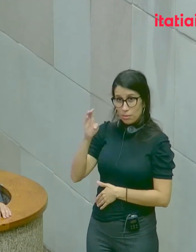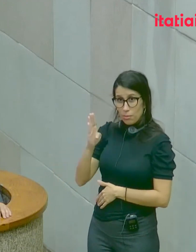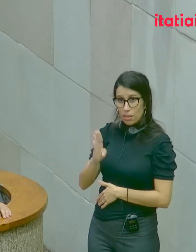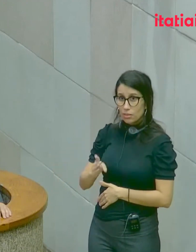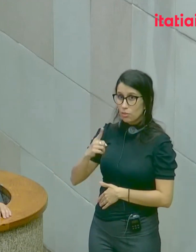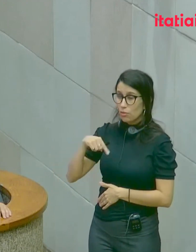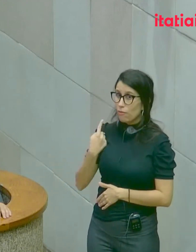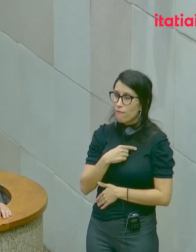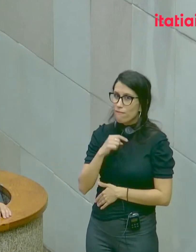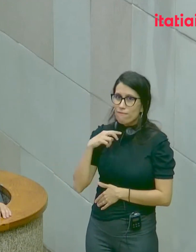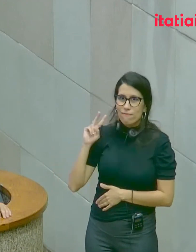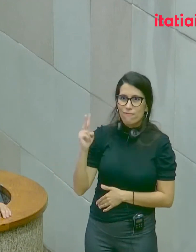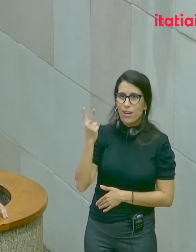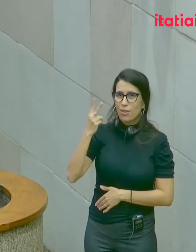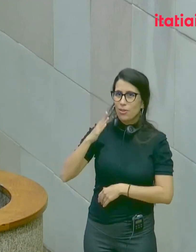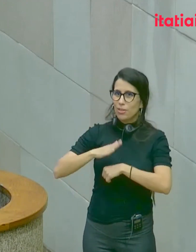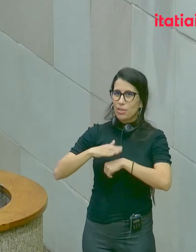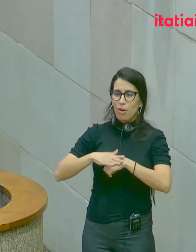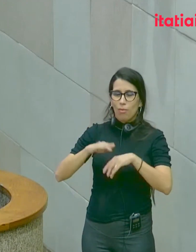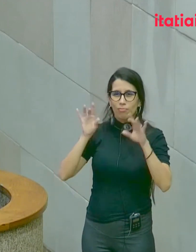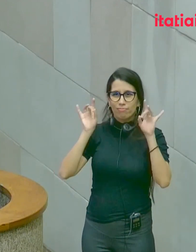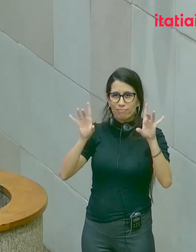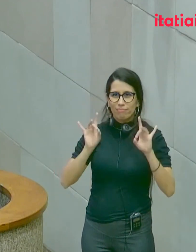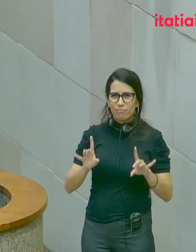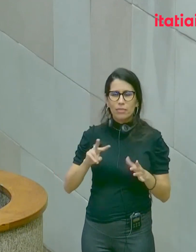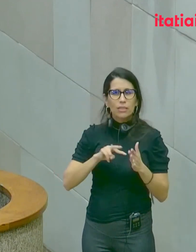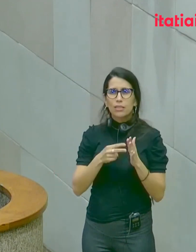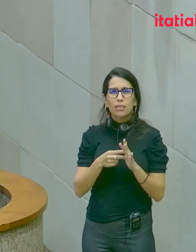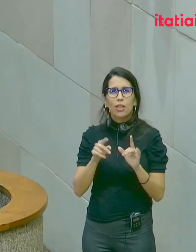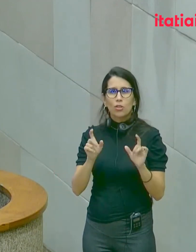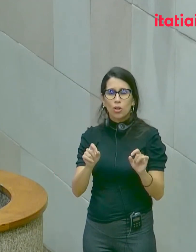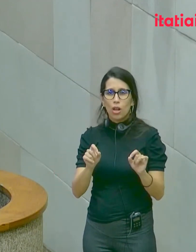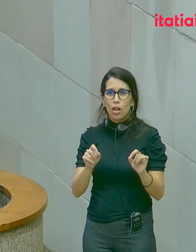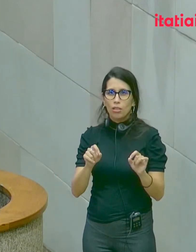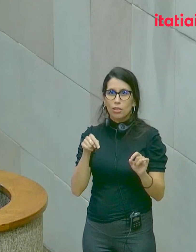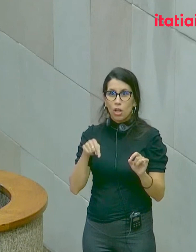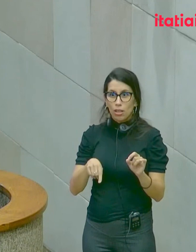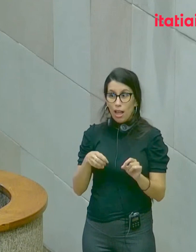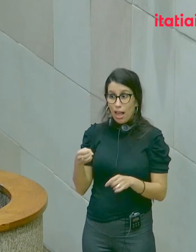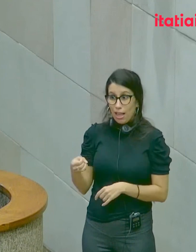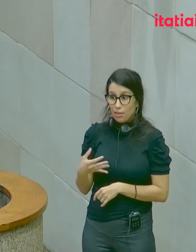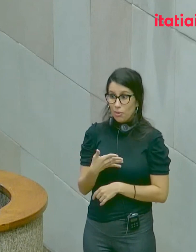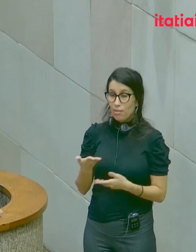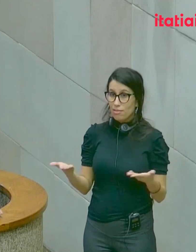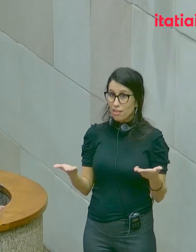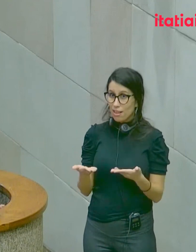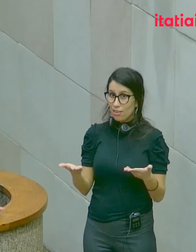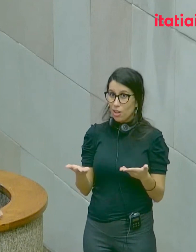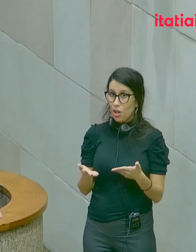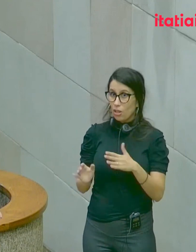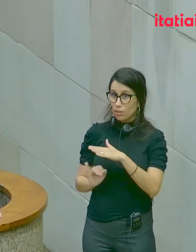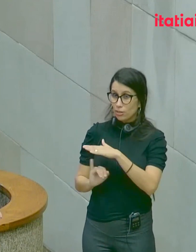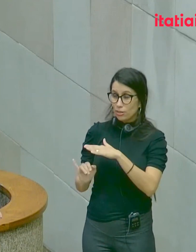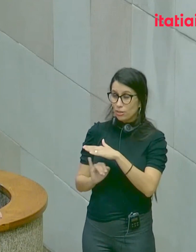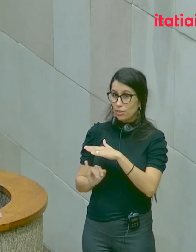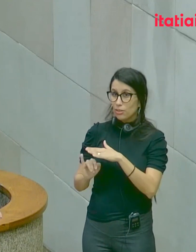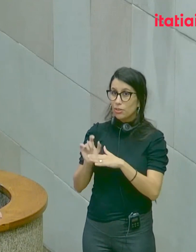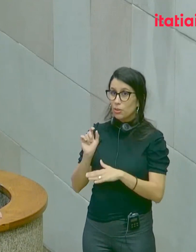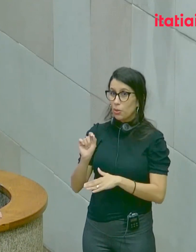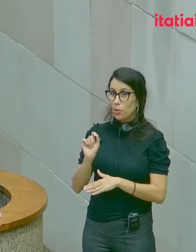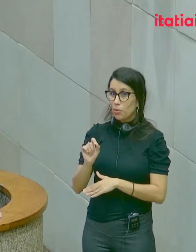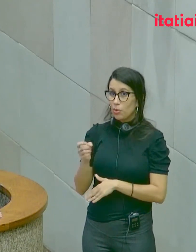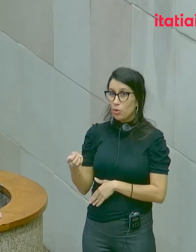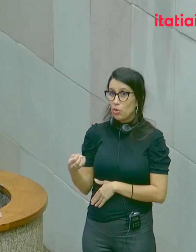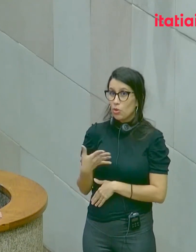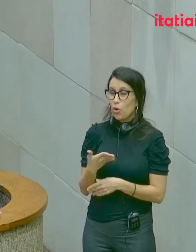significa que nós estamos atualizando a nossa institucionalidade, à vista de um fenômeno novo